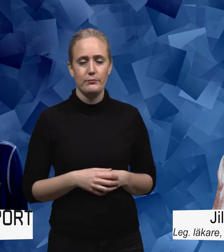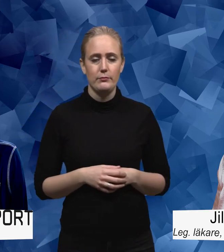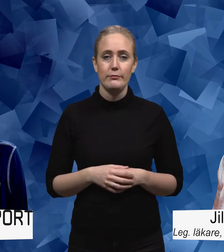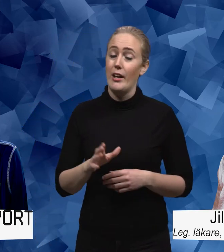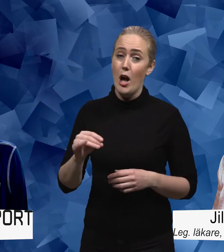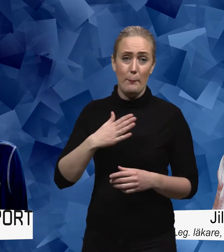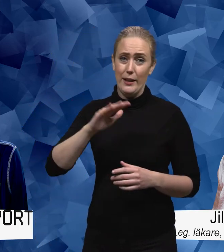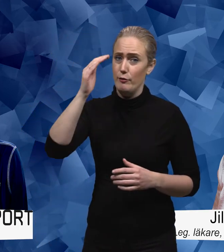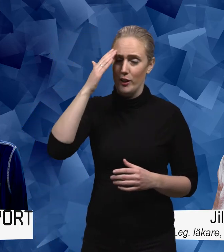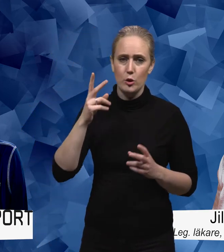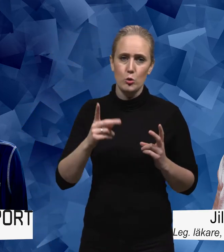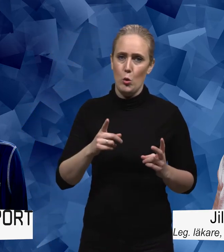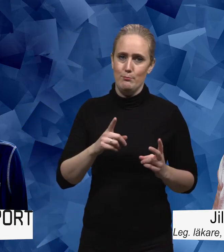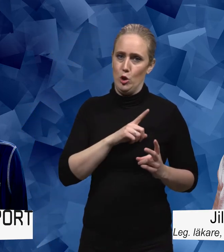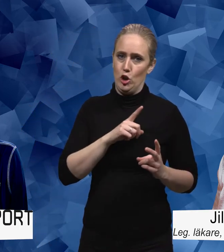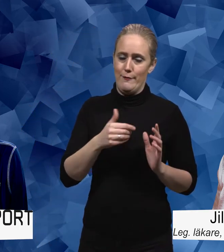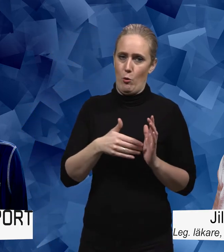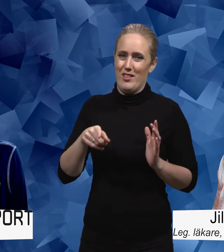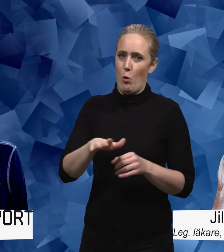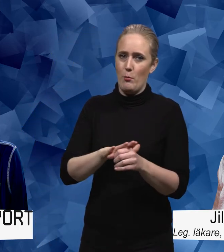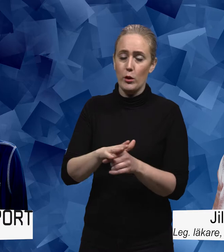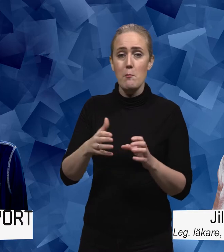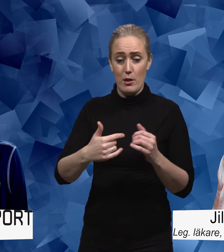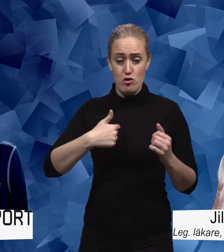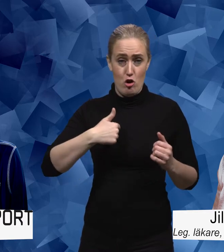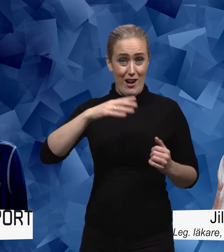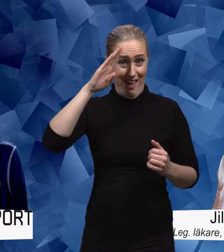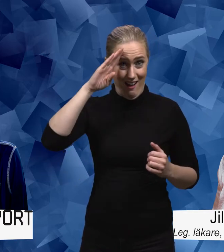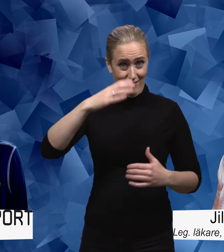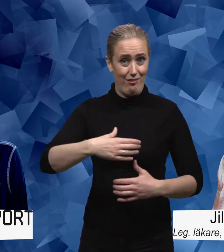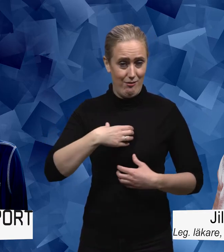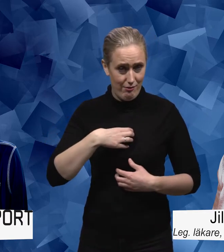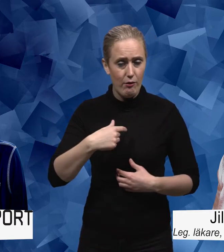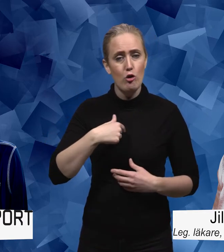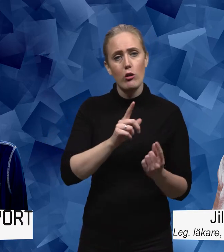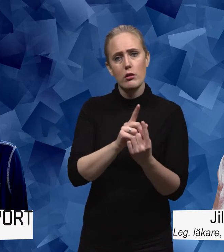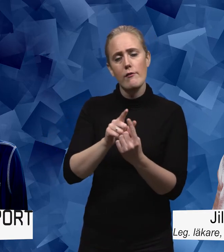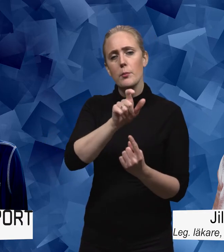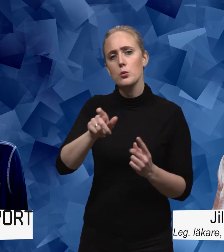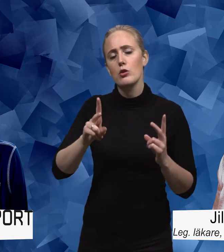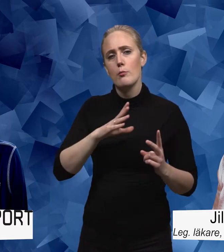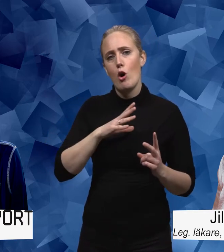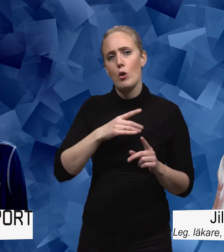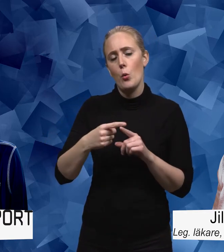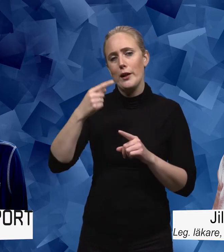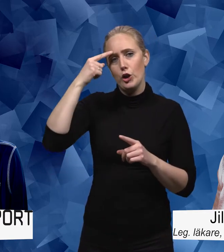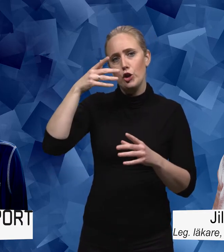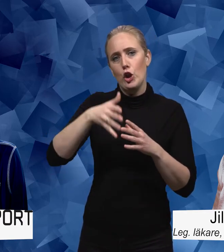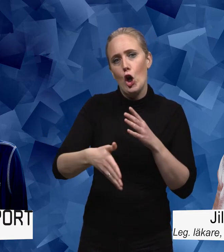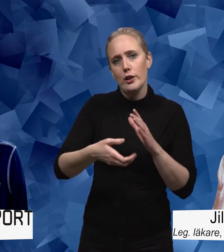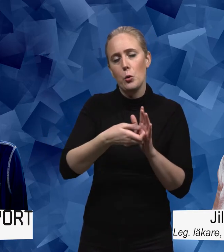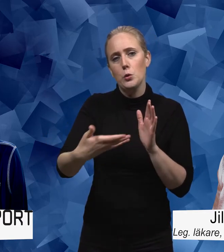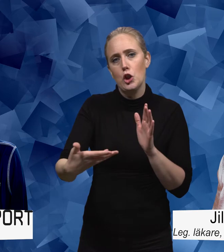inom just det området. kan säga det som jag då som doktor träffar är ju personer som har psykiatriska skäl till sin